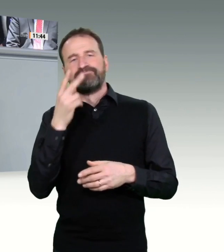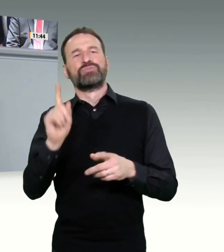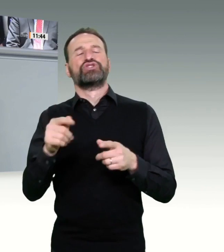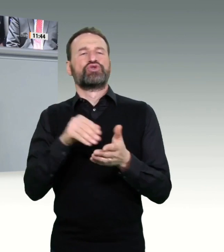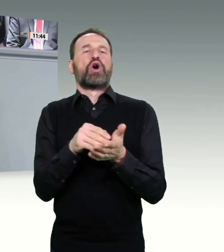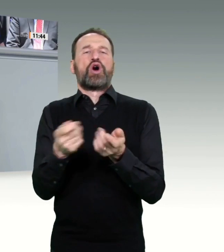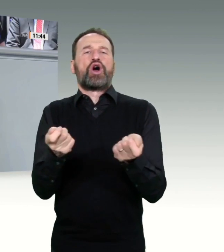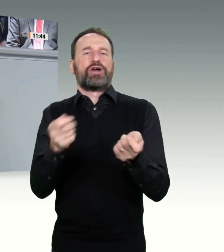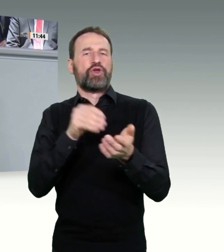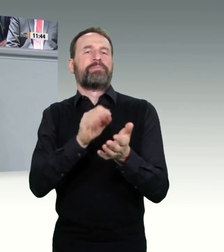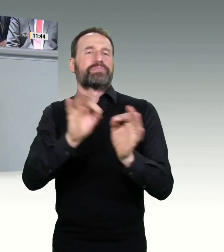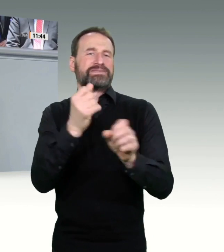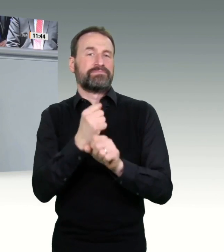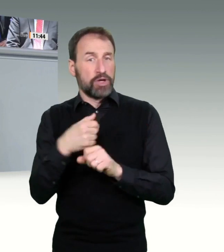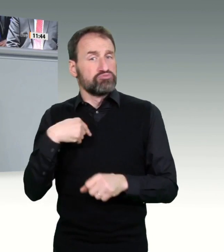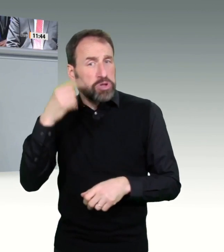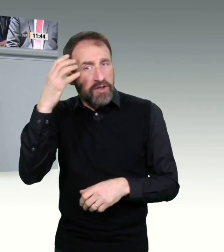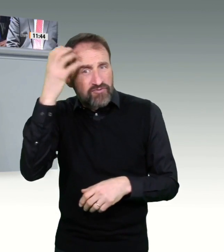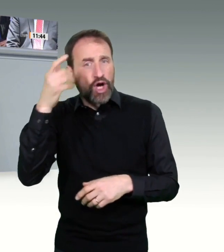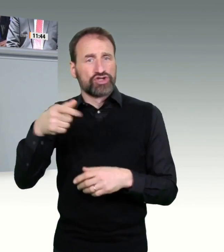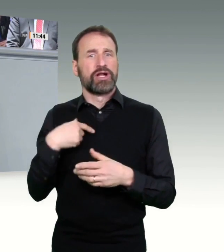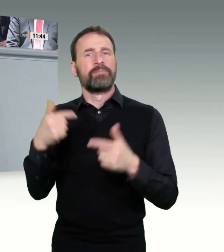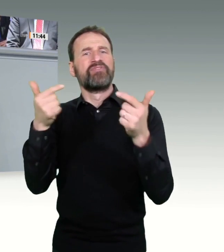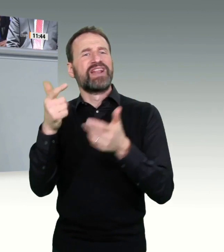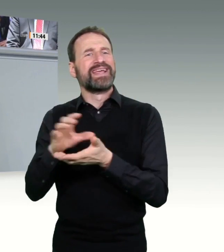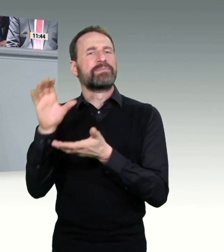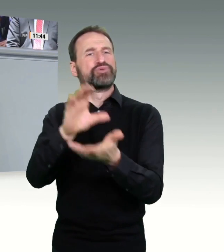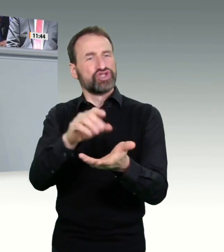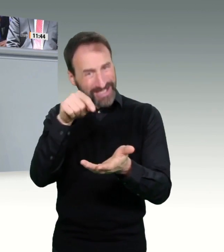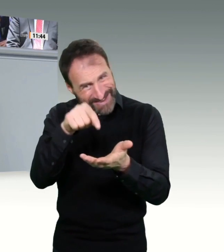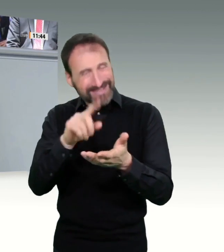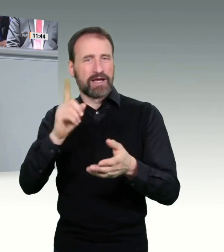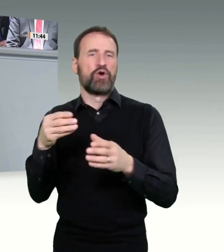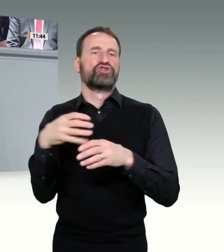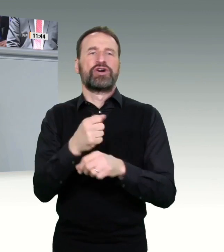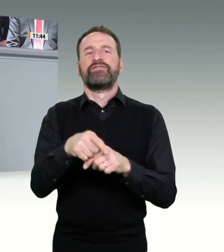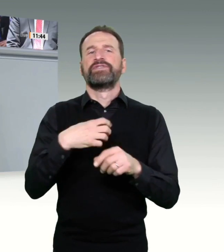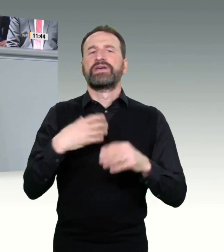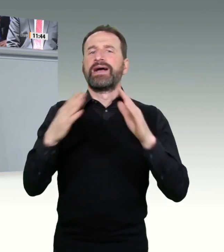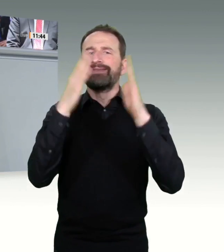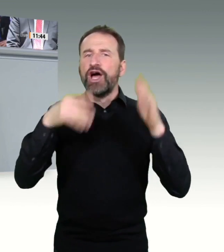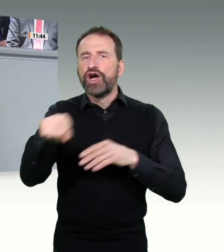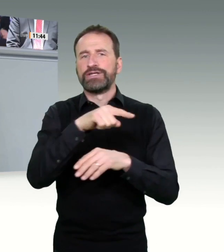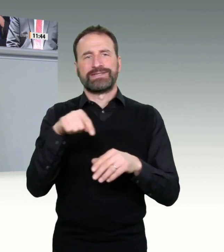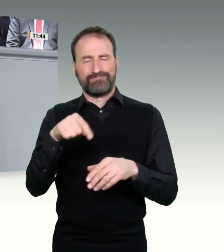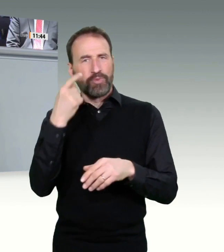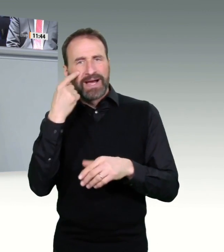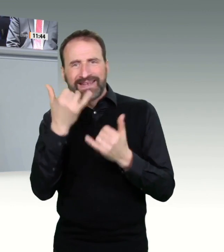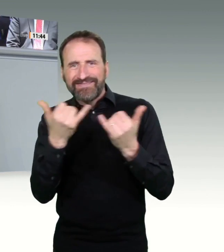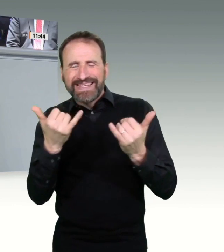zuständig für Wissen, dann sind häufig große Fragezeichen. Und deswegen ist für mich in eine Investition und gerade im Gesundheitsbereich der Umgang mit